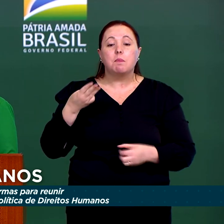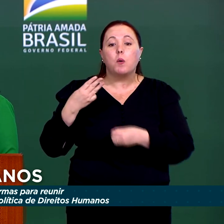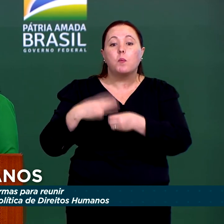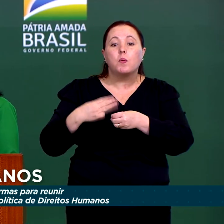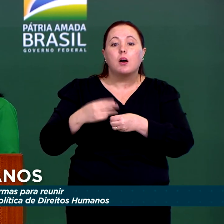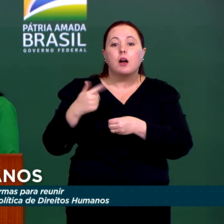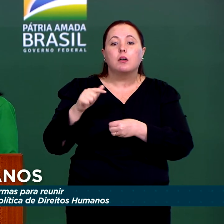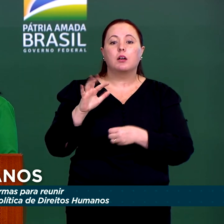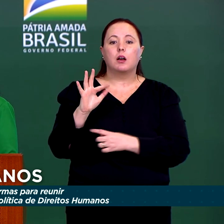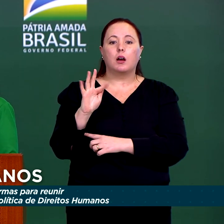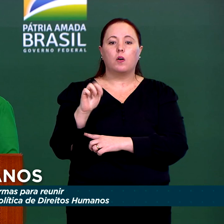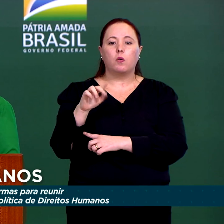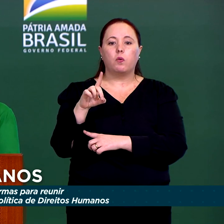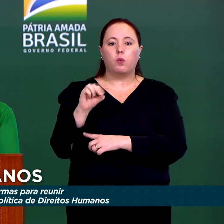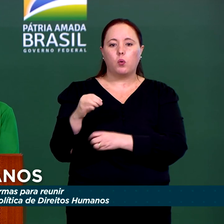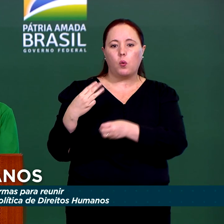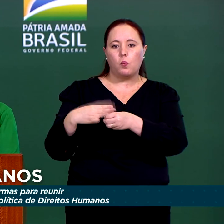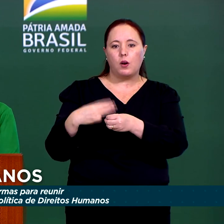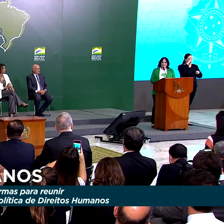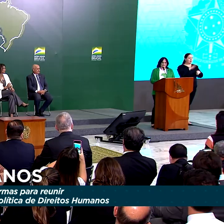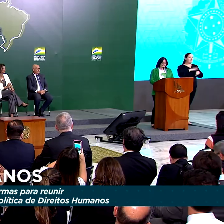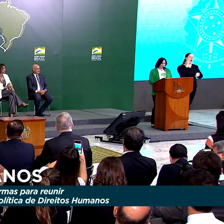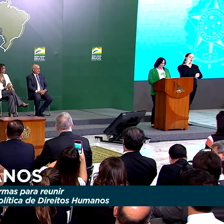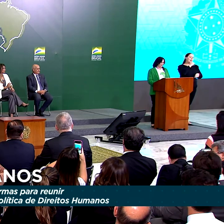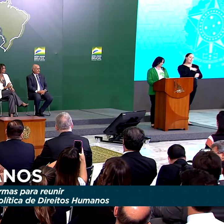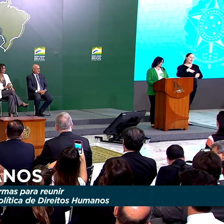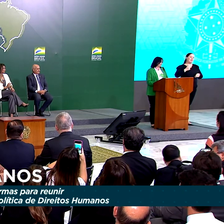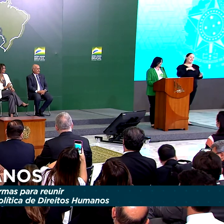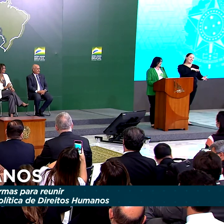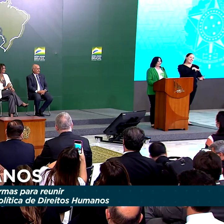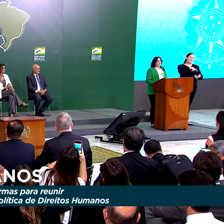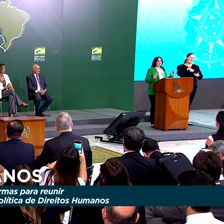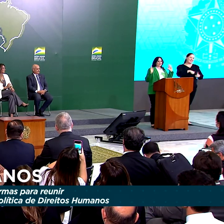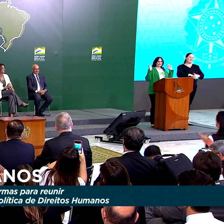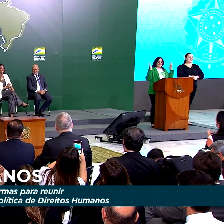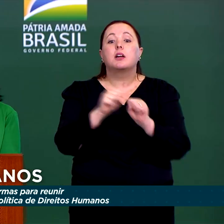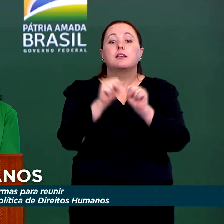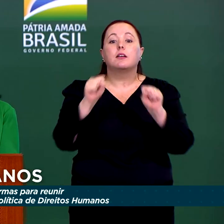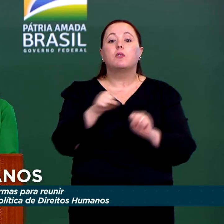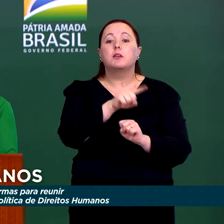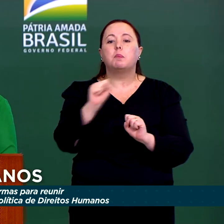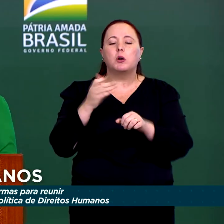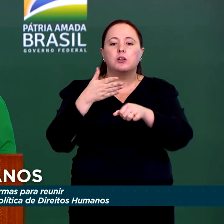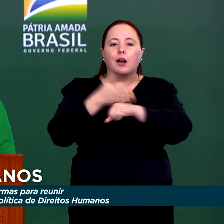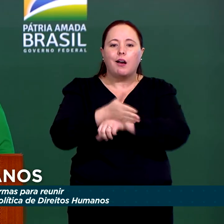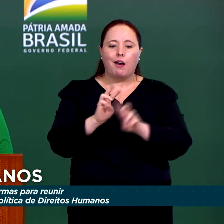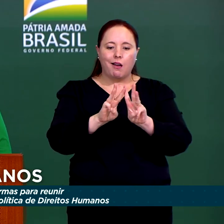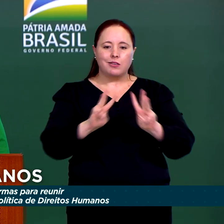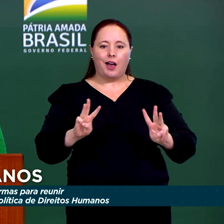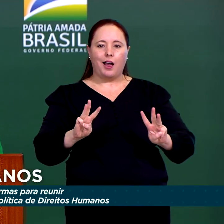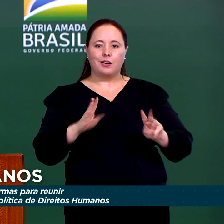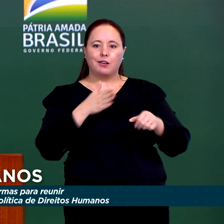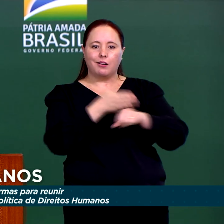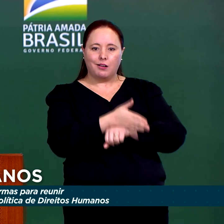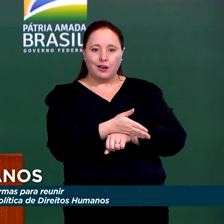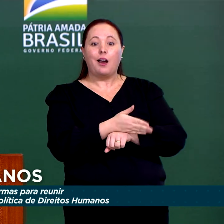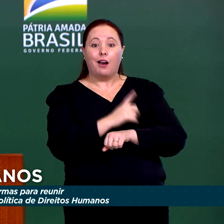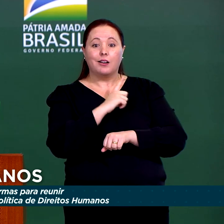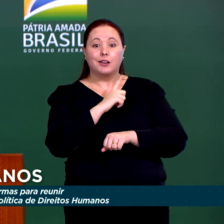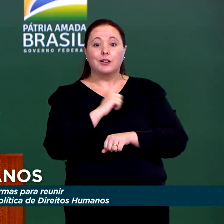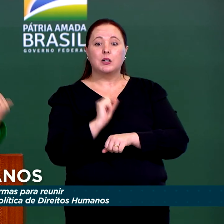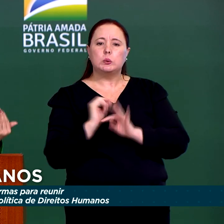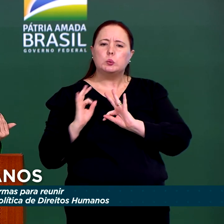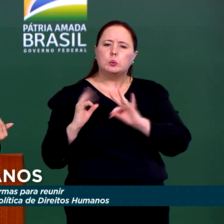não têm o Fundo Municipal do Idoso. Agora, com esse único sistema, os senhores poderão acessar e ter